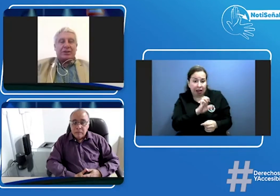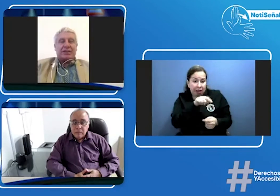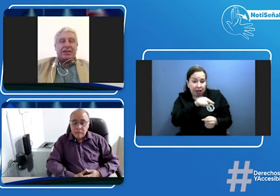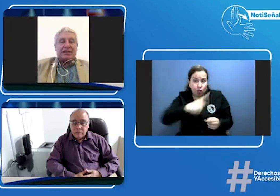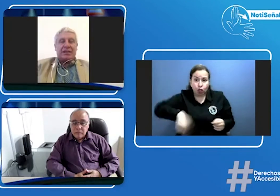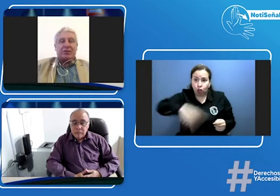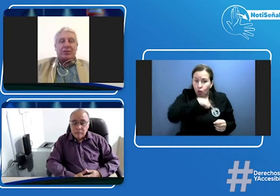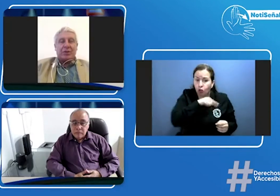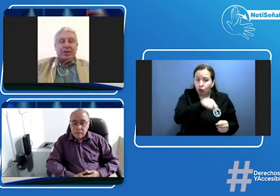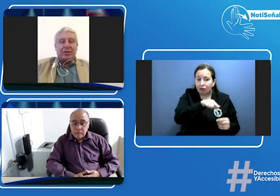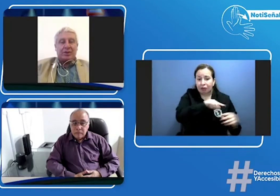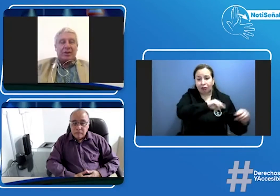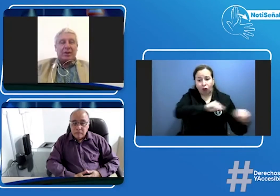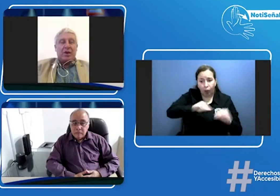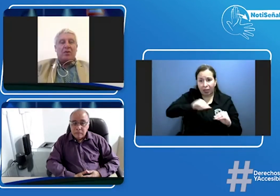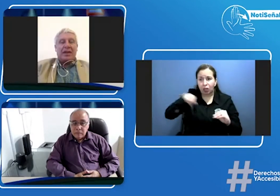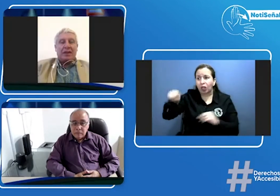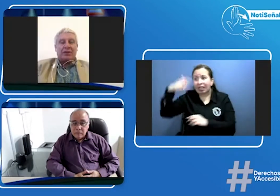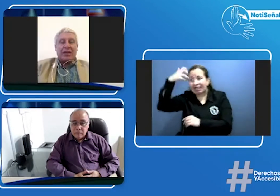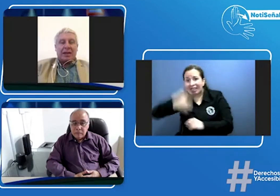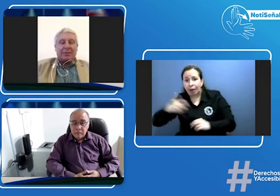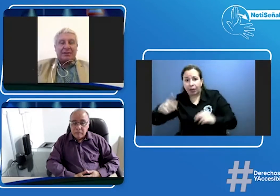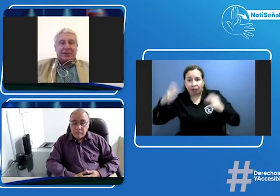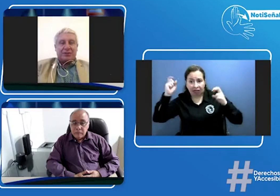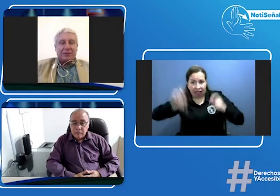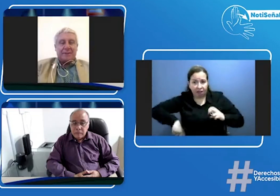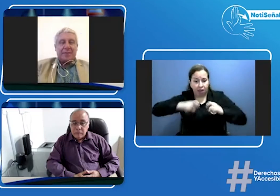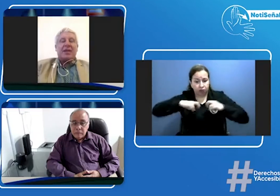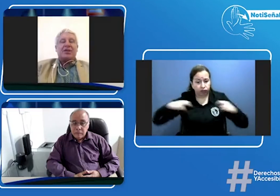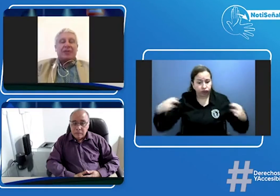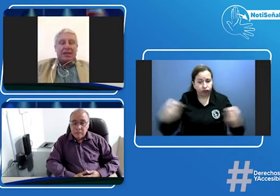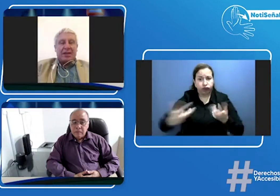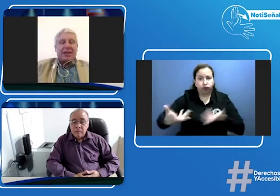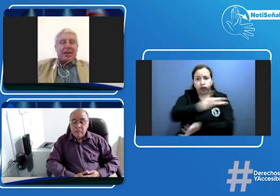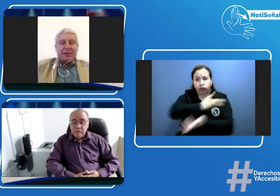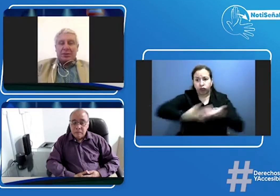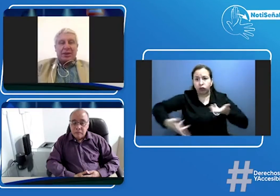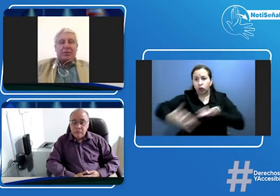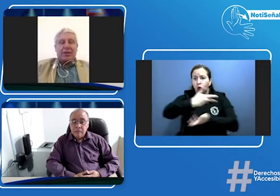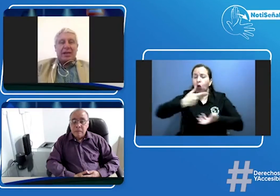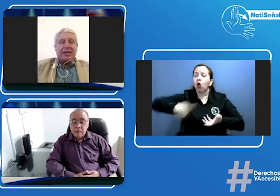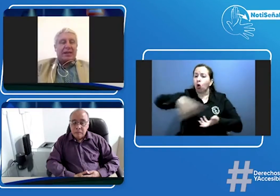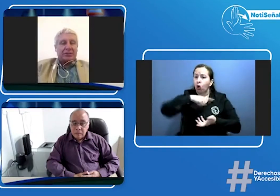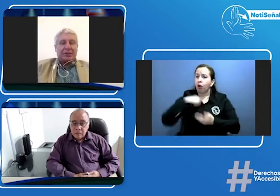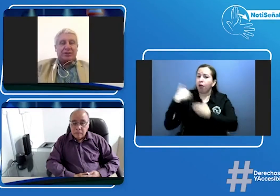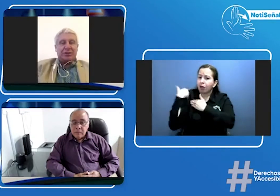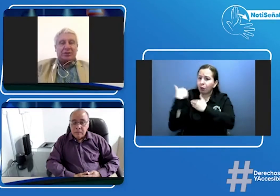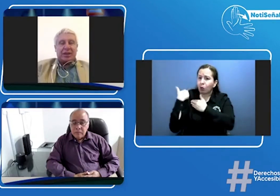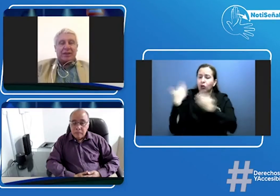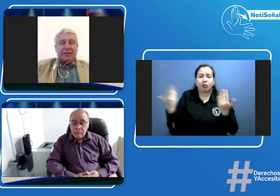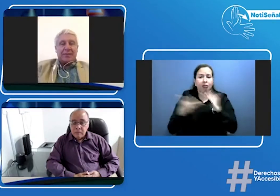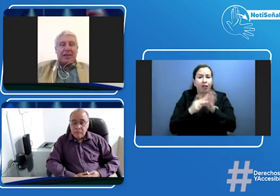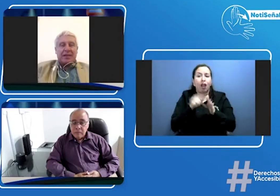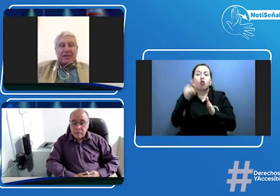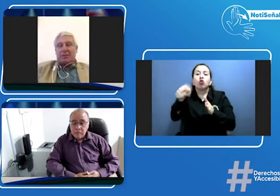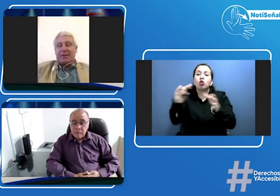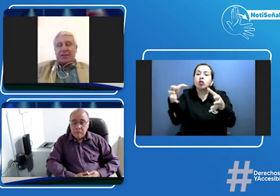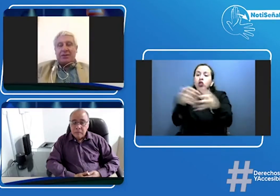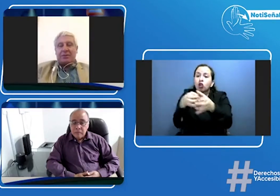enseñanza de automovilismo obligados a dar la capacitación es la toda la comunidad en la asociación de ustedes y es el Ministerio como